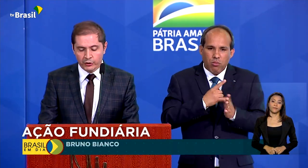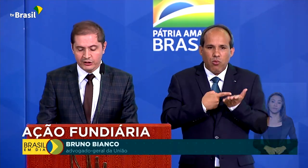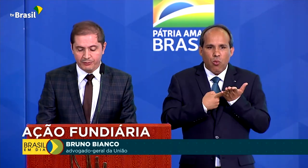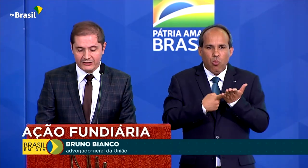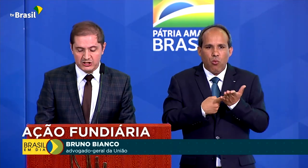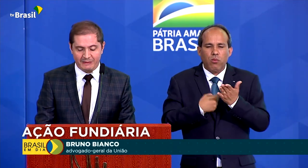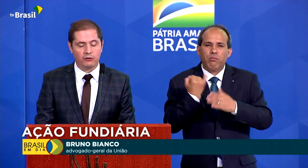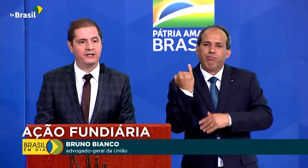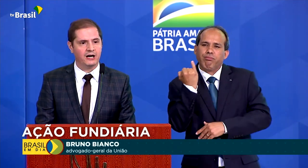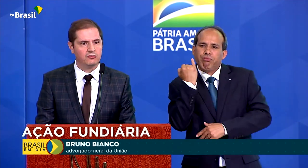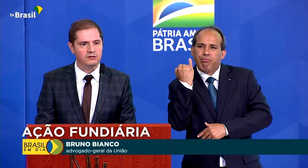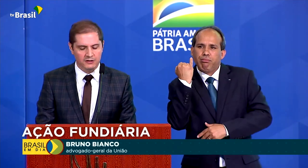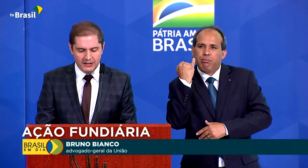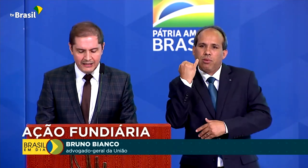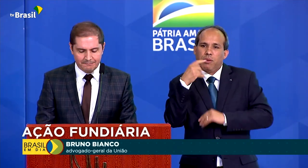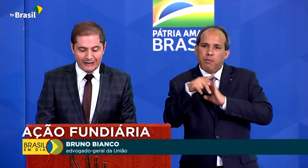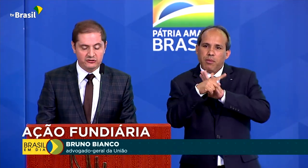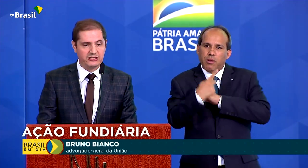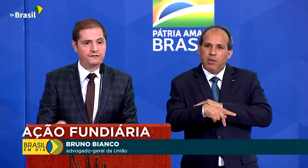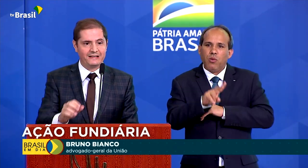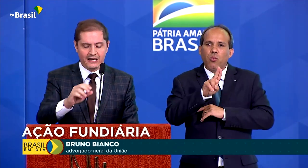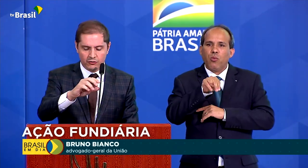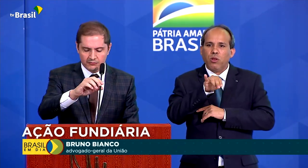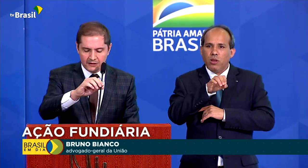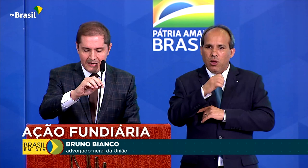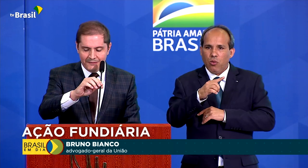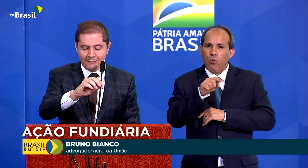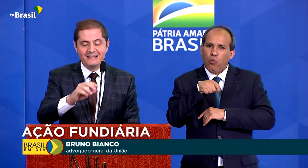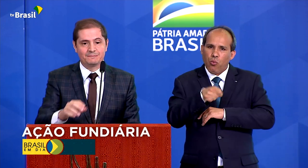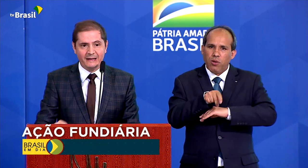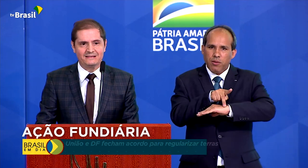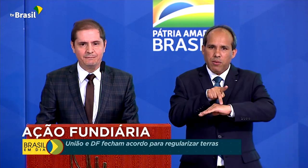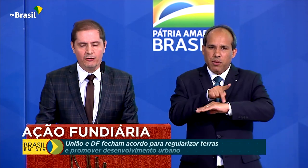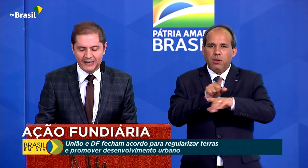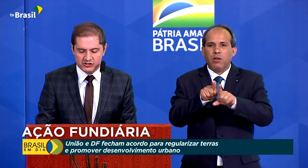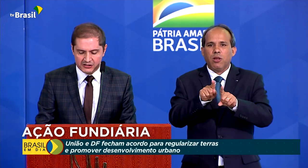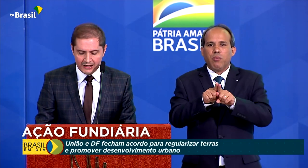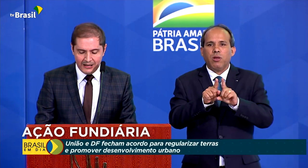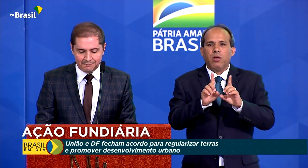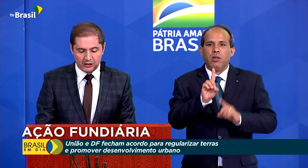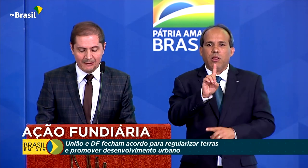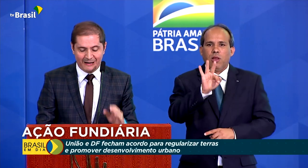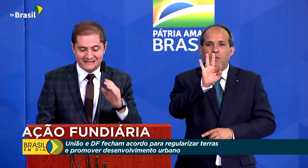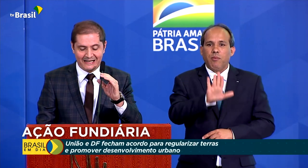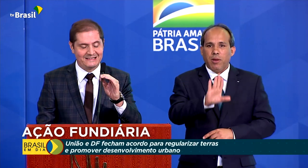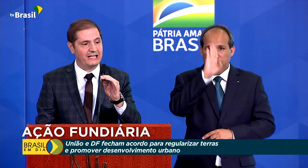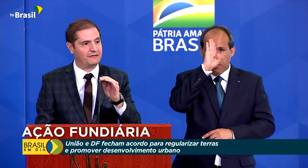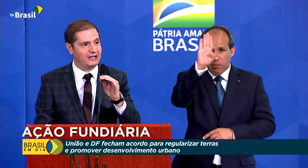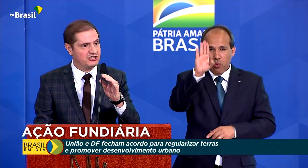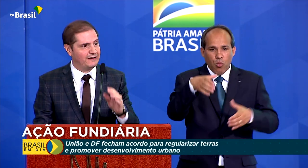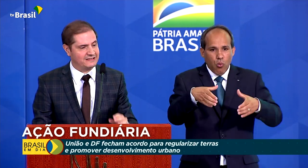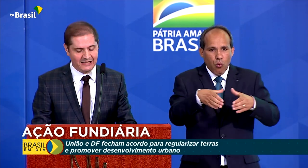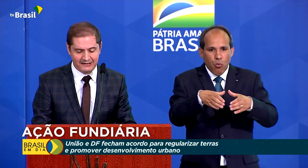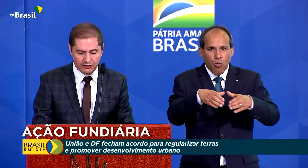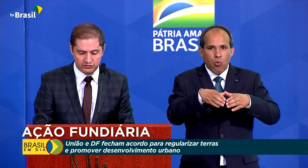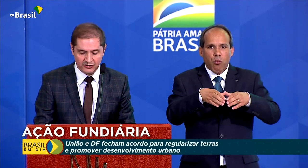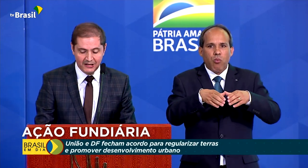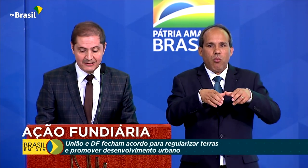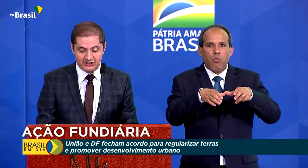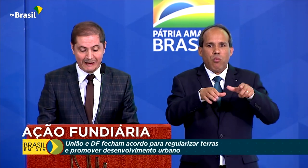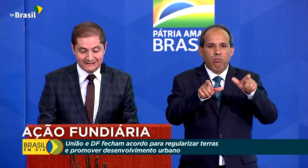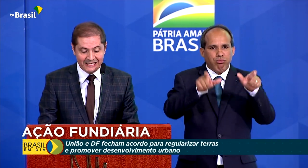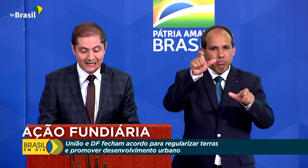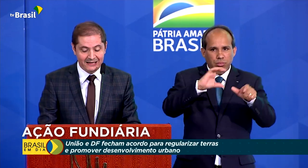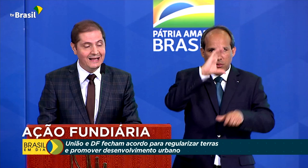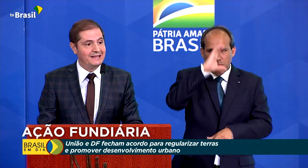muito importante para a União e para o Distrito Federal, mas principalmente para uma parcela significativa de cidadãos